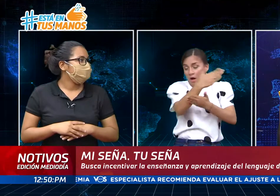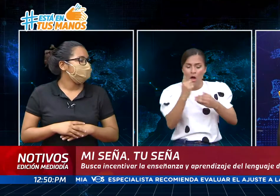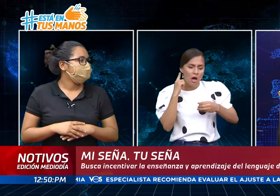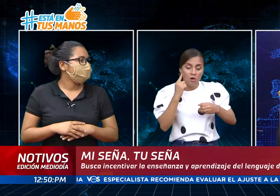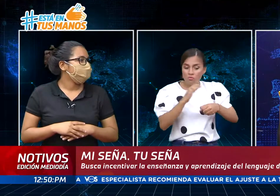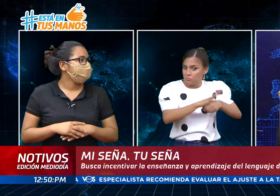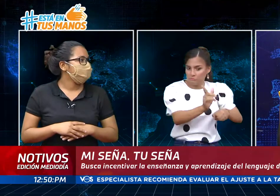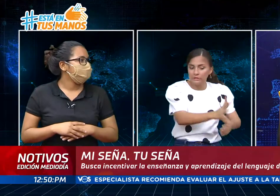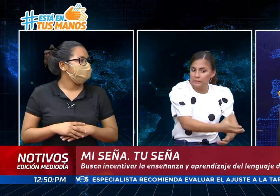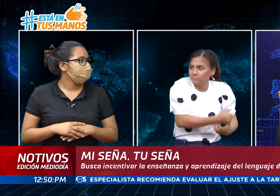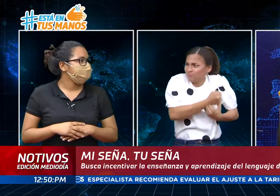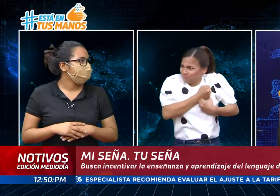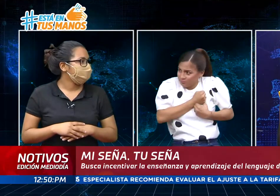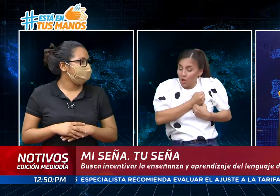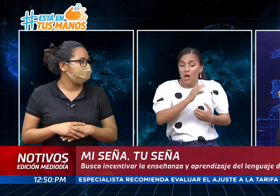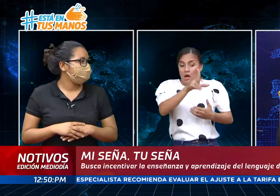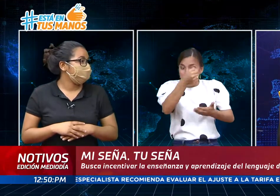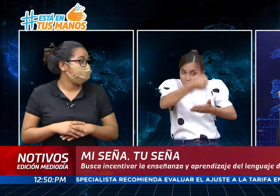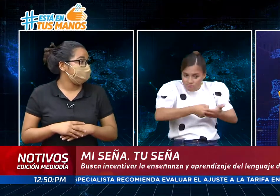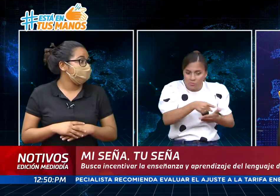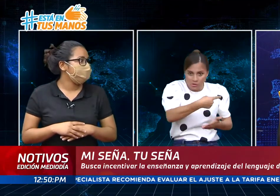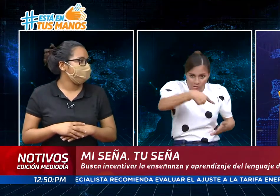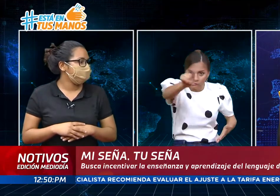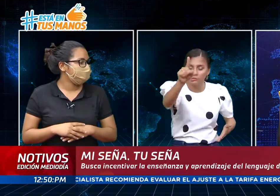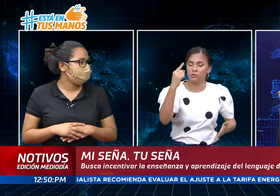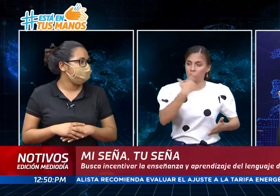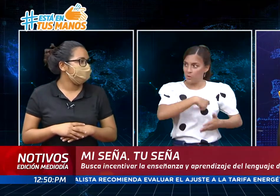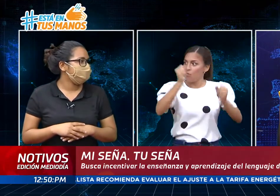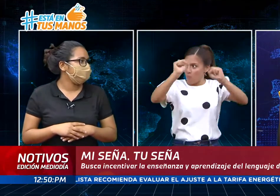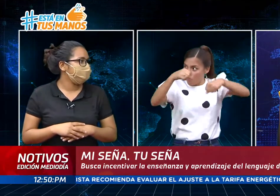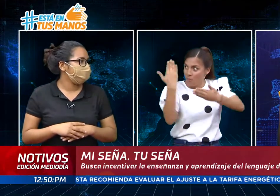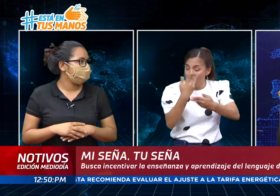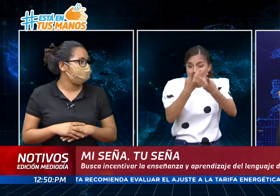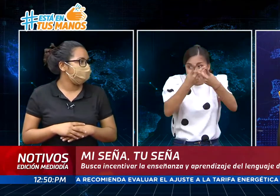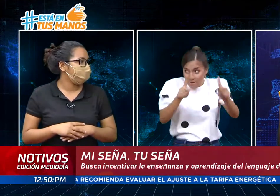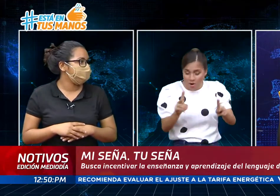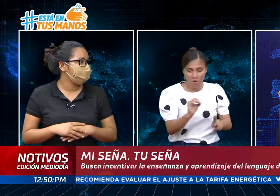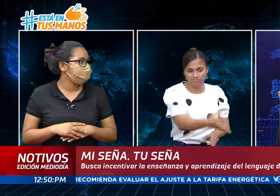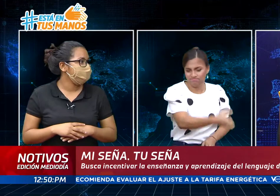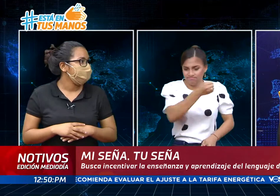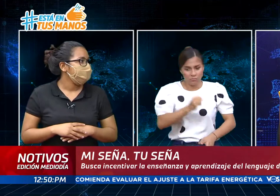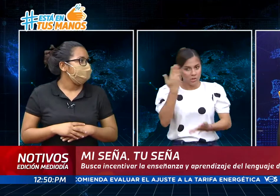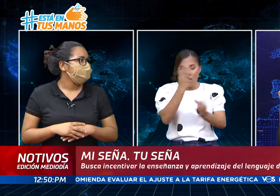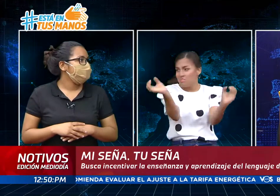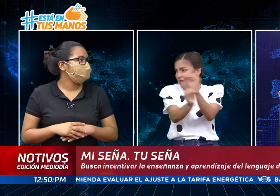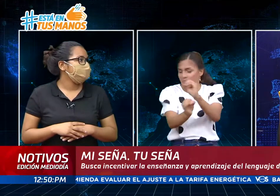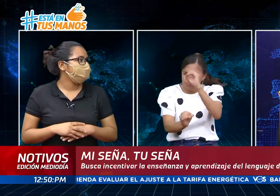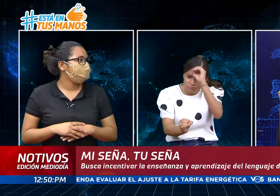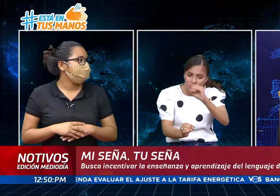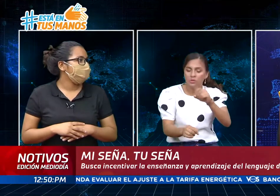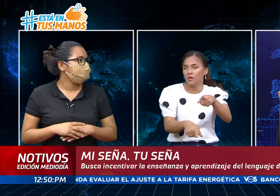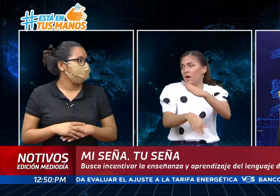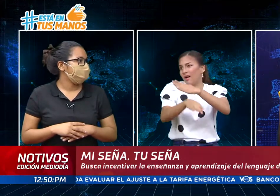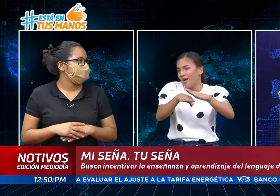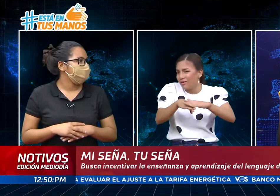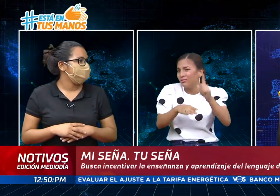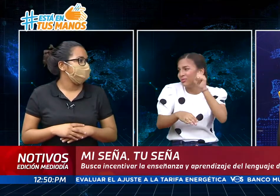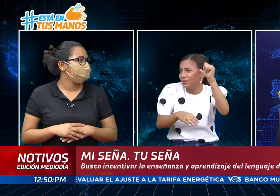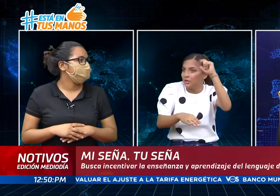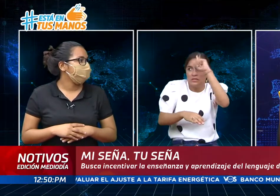establecer una relación efectiva y afectiva con las personas es a través de la comunicación. Entonces, es